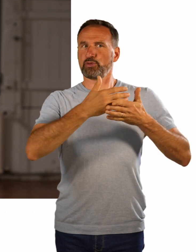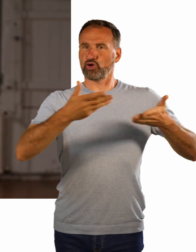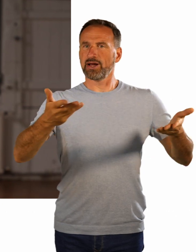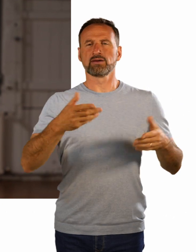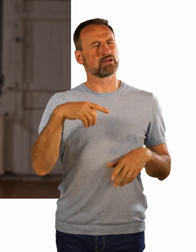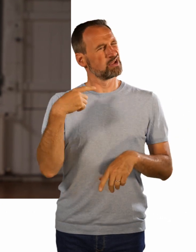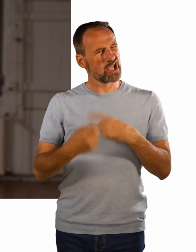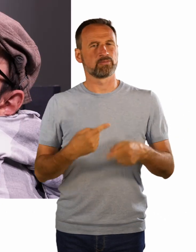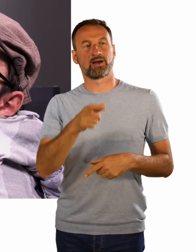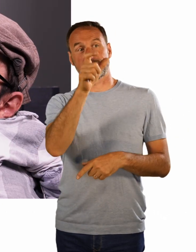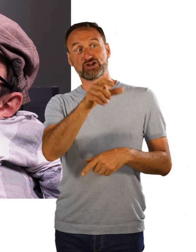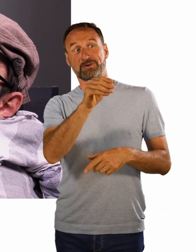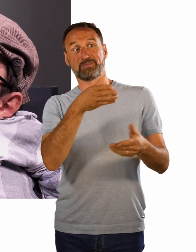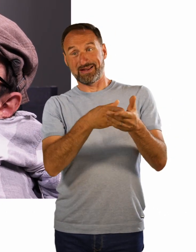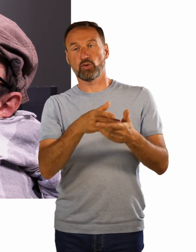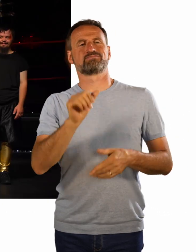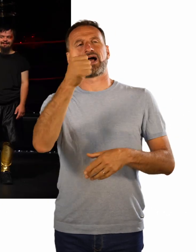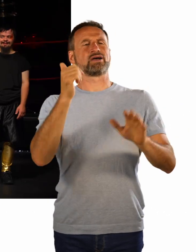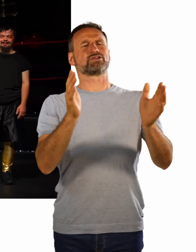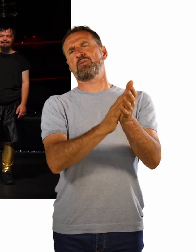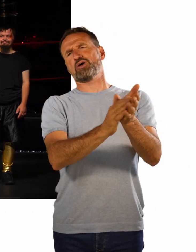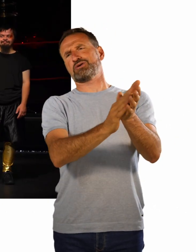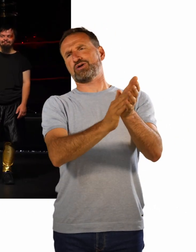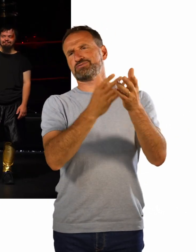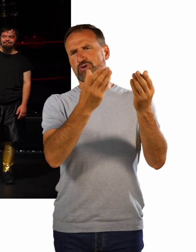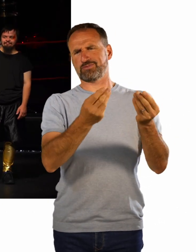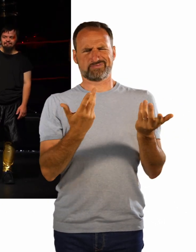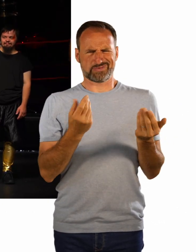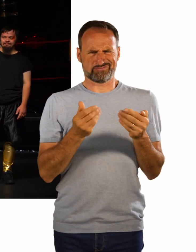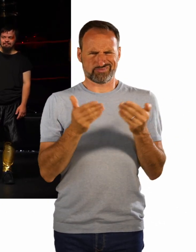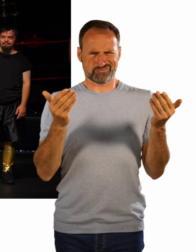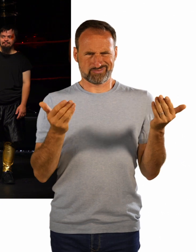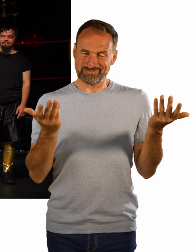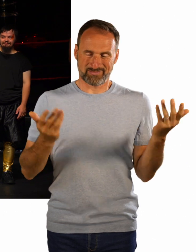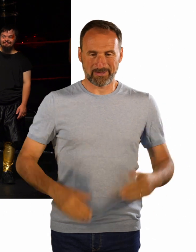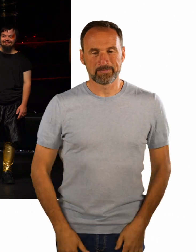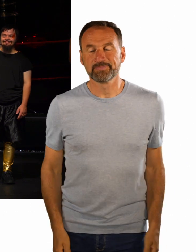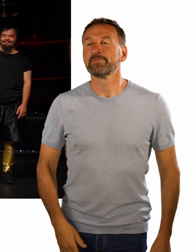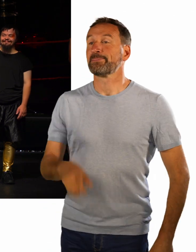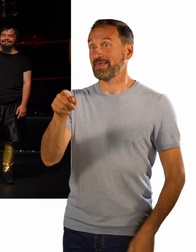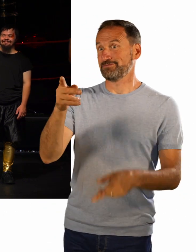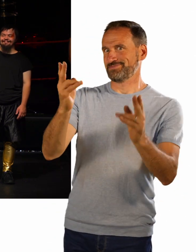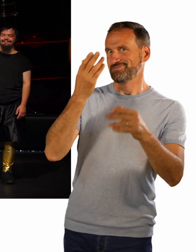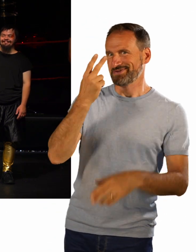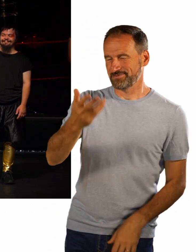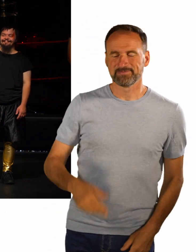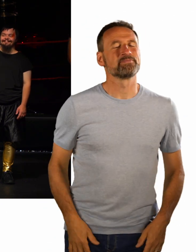das Stück, schauen wir uns jetzt an. Guten Abend, mein Name ist Philipp und eine meiner hervorstechendsten